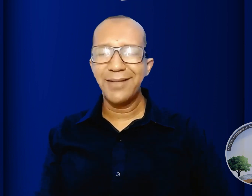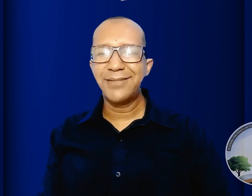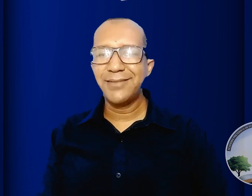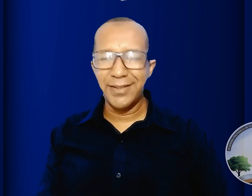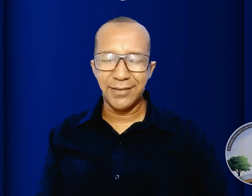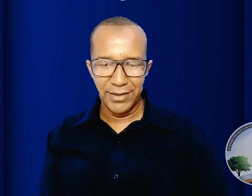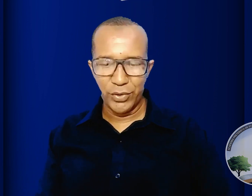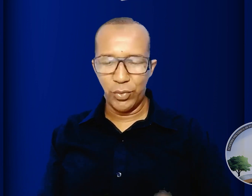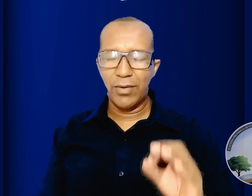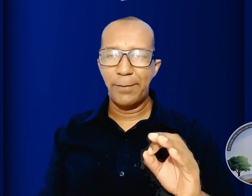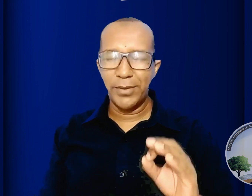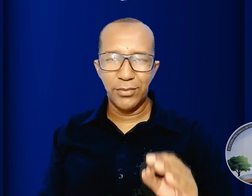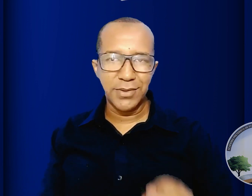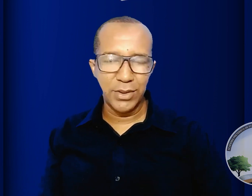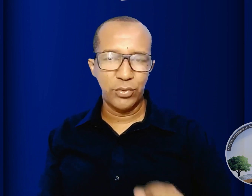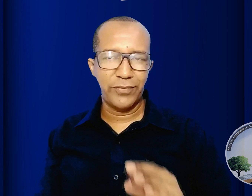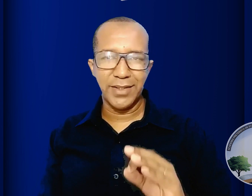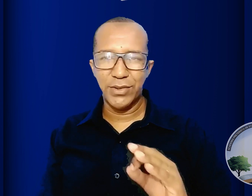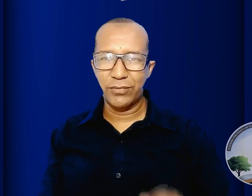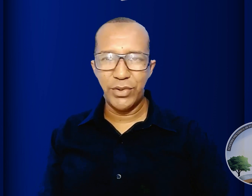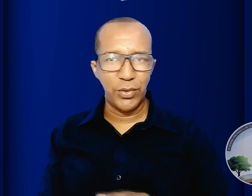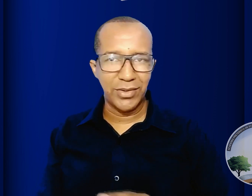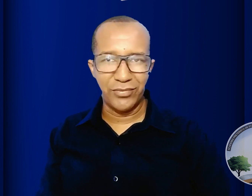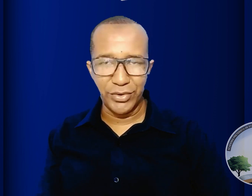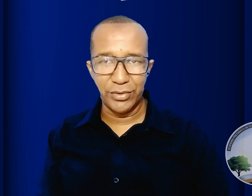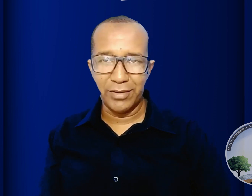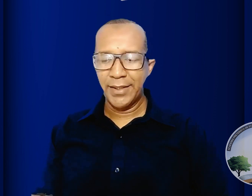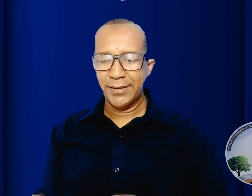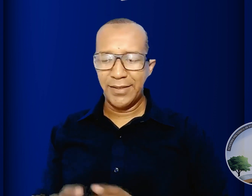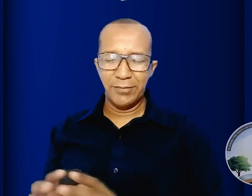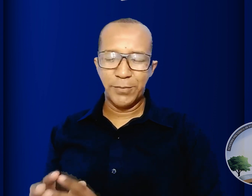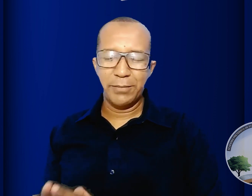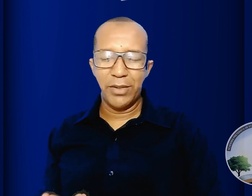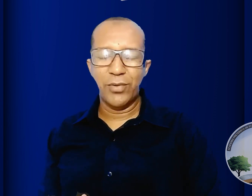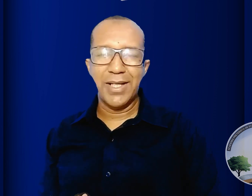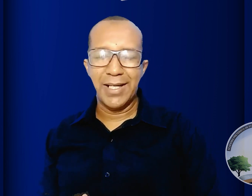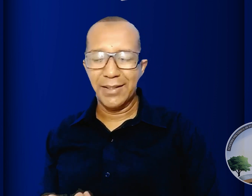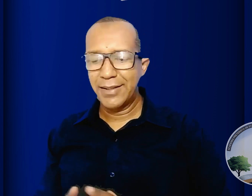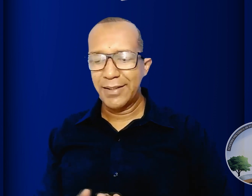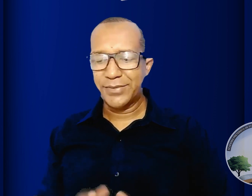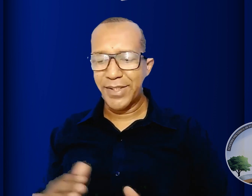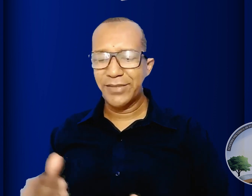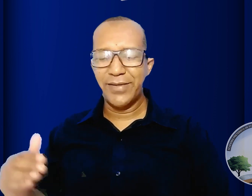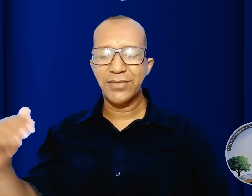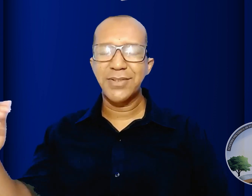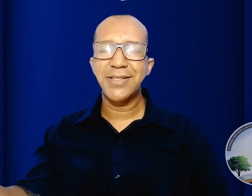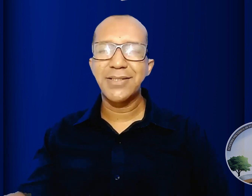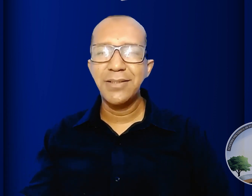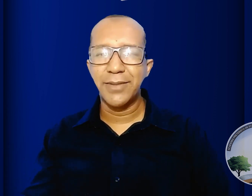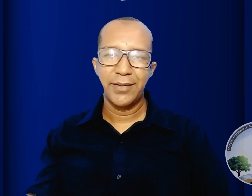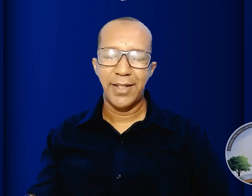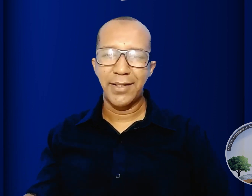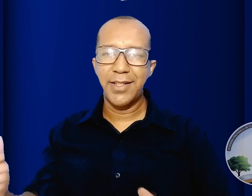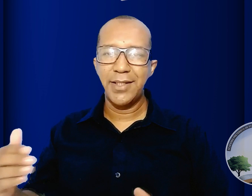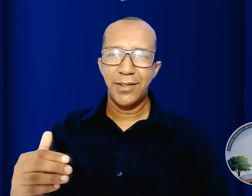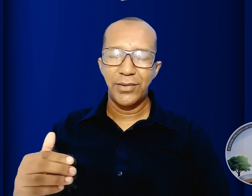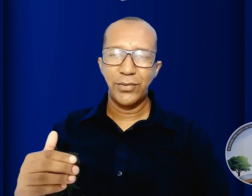entender João capítulo 5 do versículo 28 ao 29 devemos primeiro olhar 3 versos acima aqui no